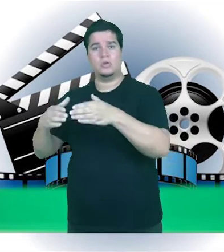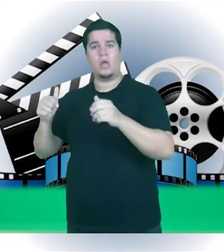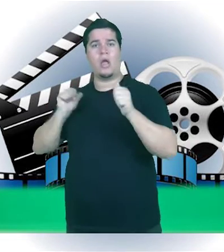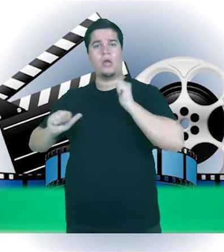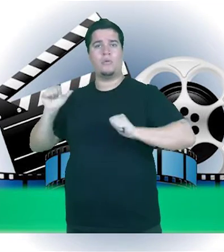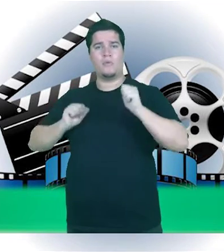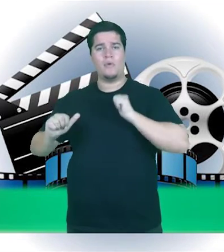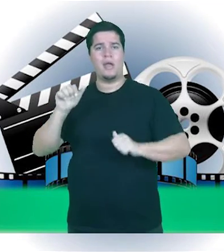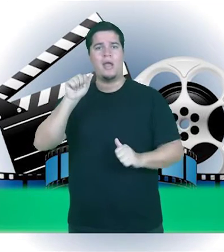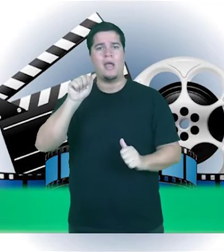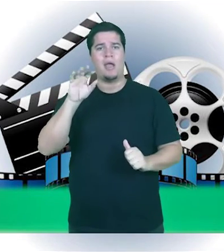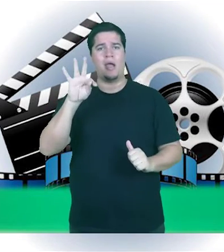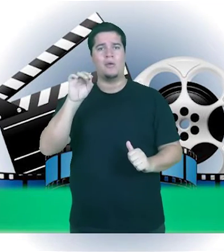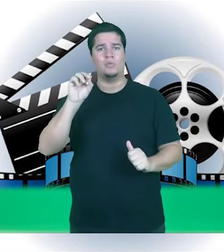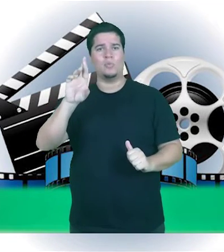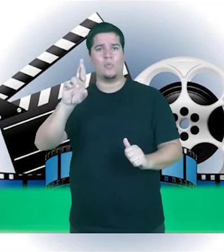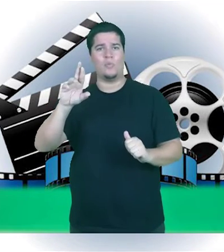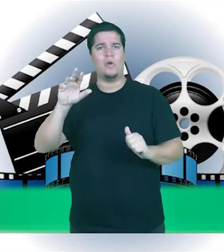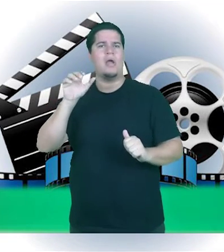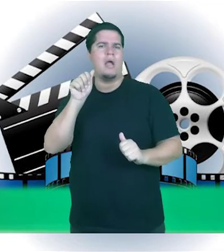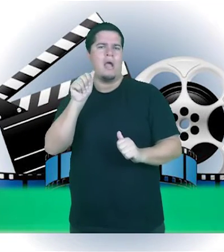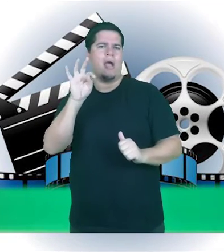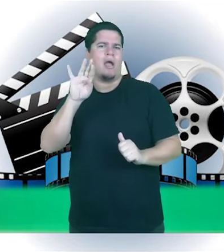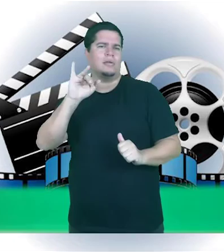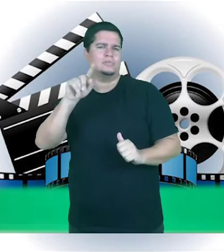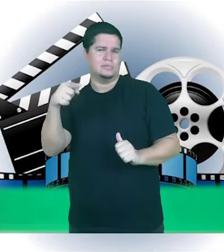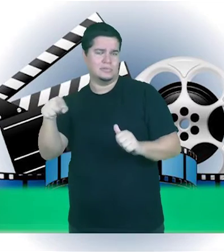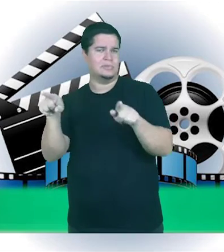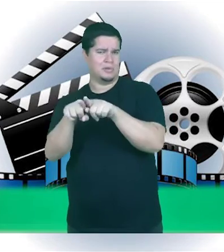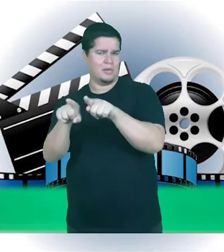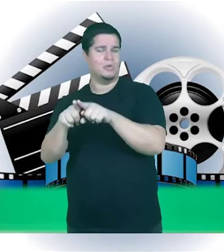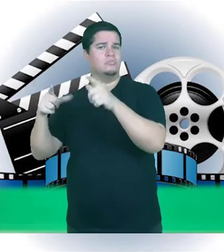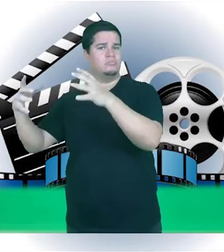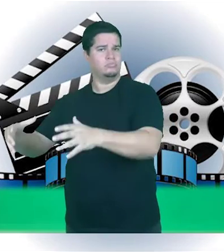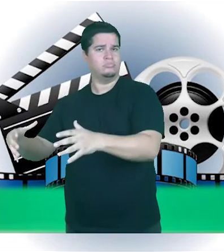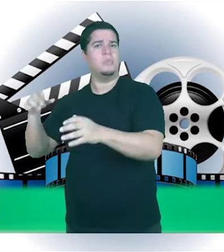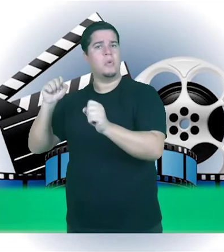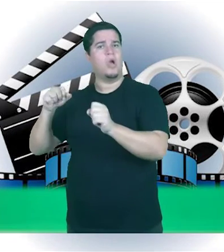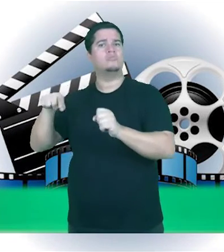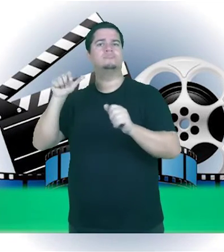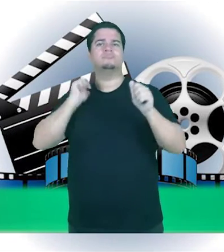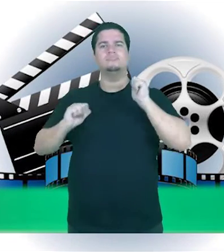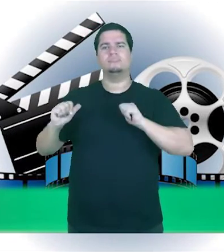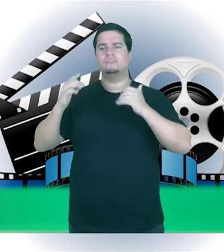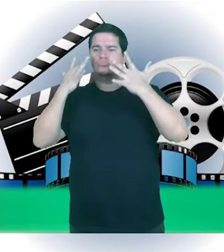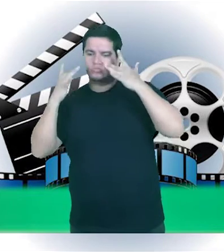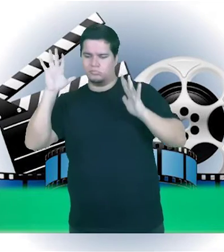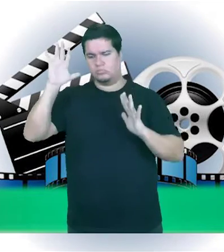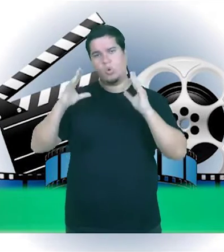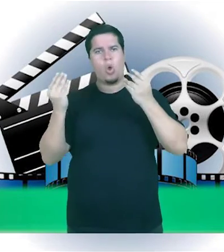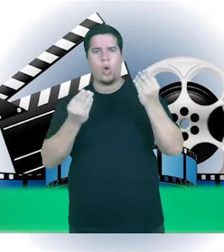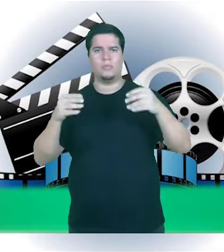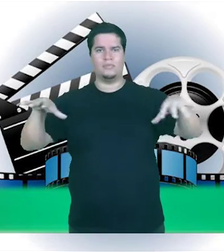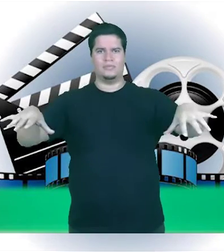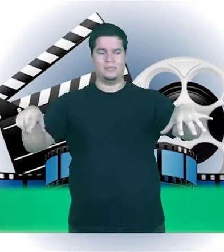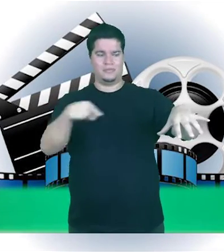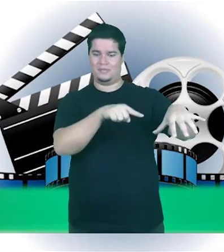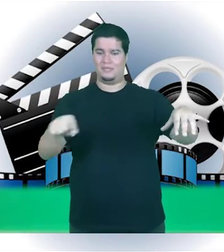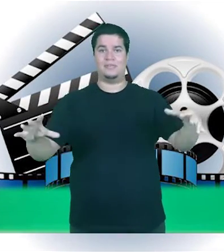som, iluminação e montagem. E o outro é de interpretação. Os participantes terão noções de construção de personagem